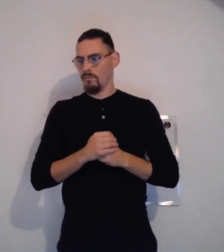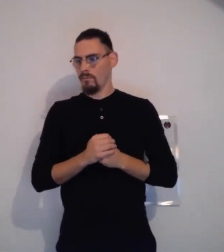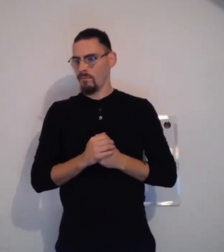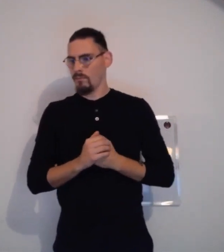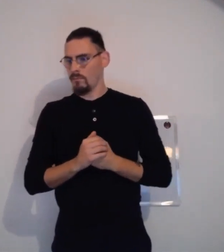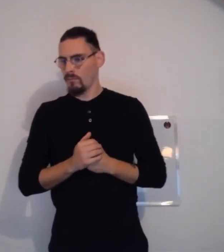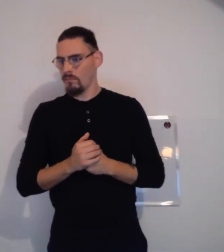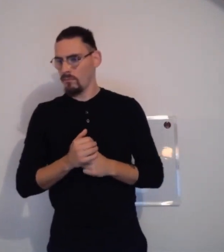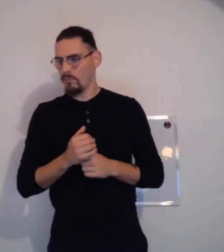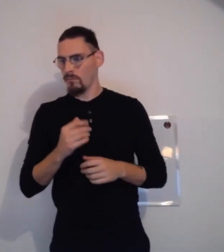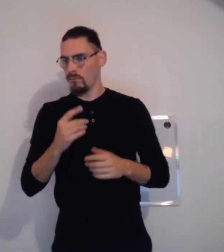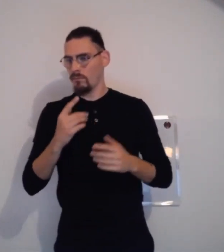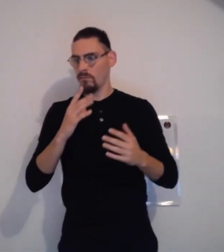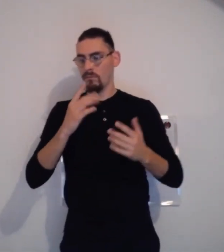Alors, autre question.